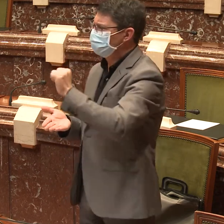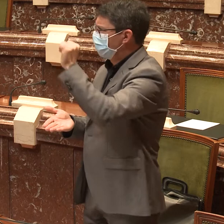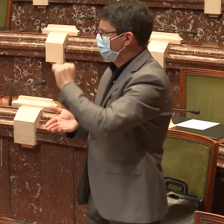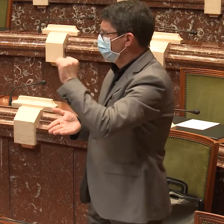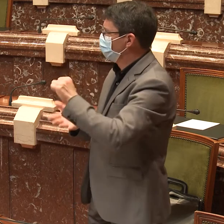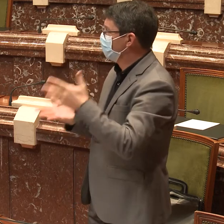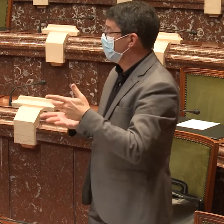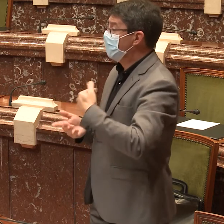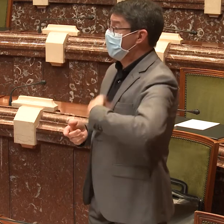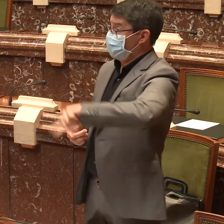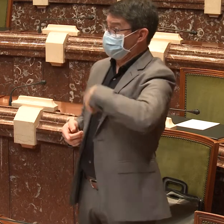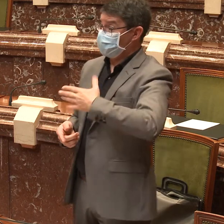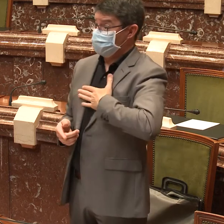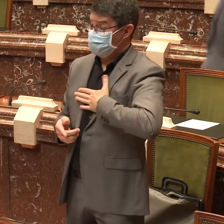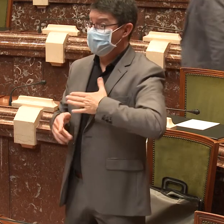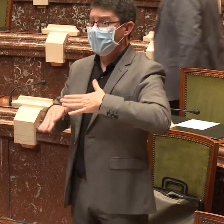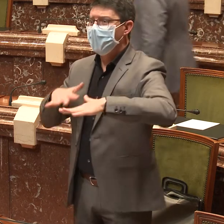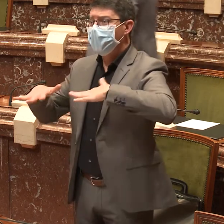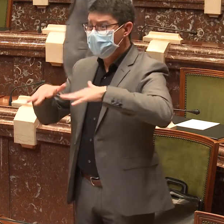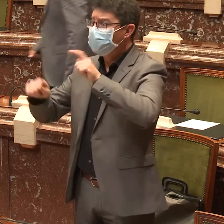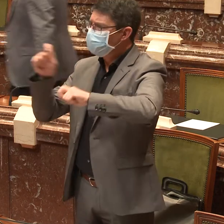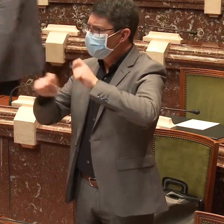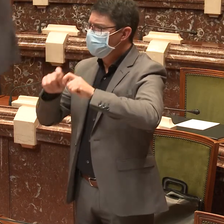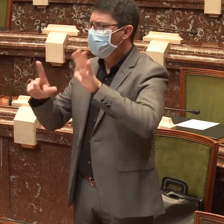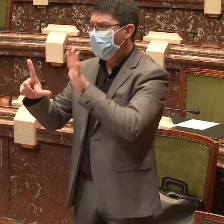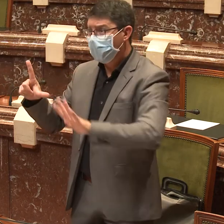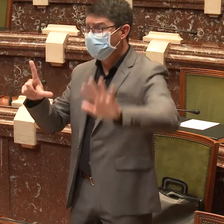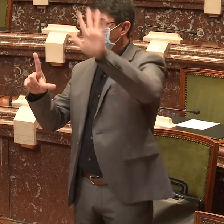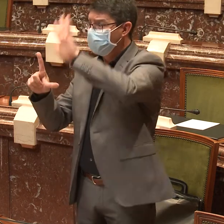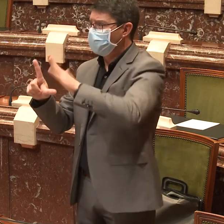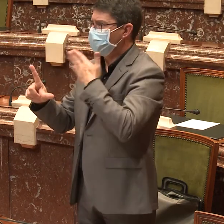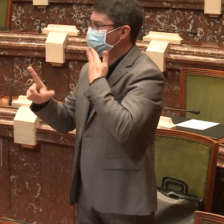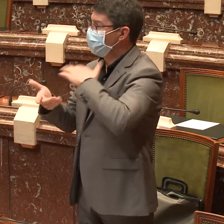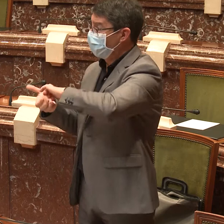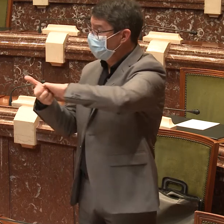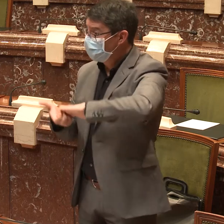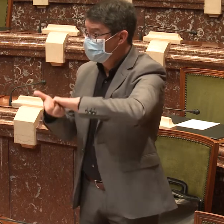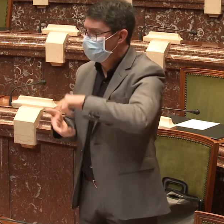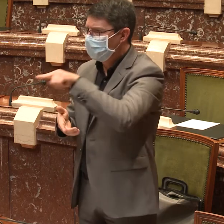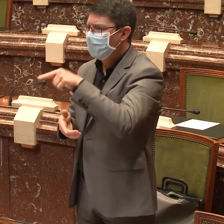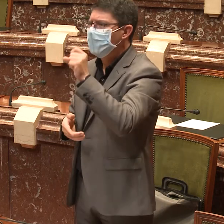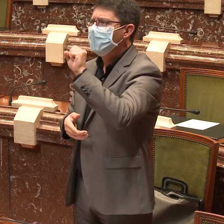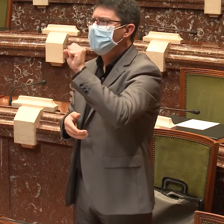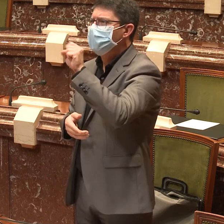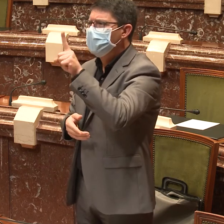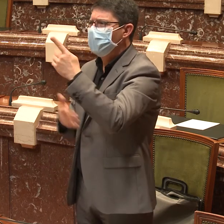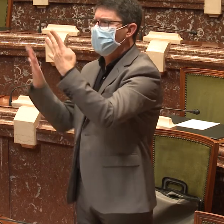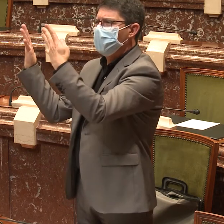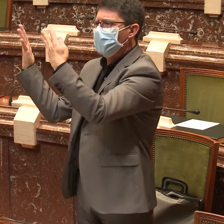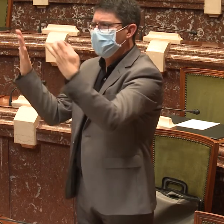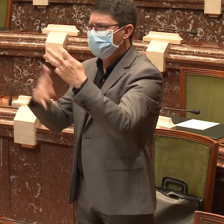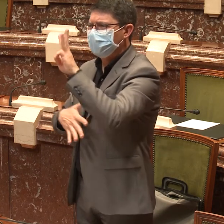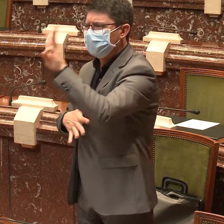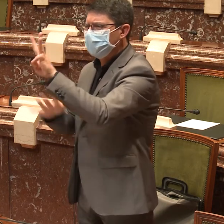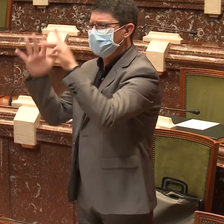a cerca de 50 años. También contamos con, dentro del movimiento asociativo a nivel estatal, con la confederación que está en